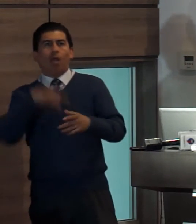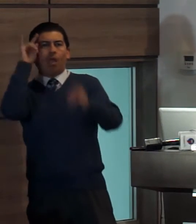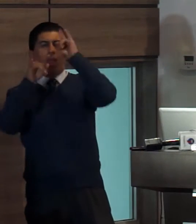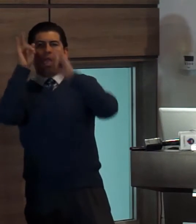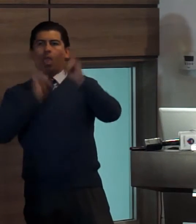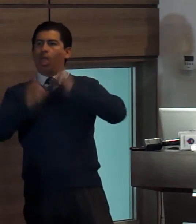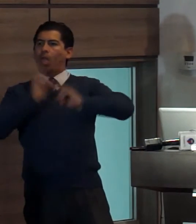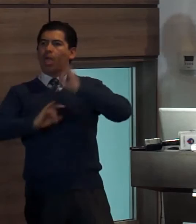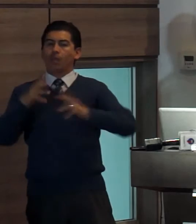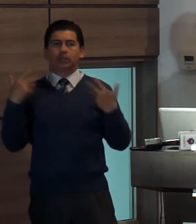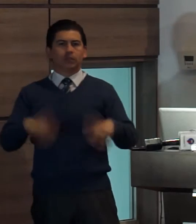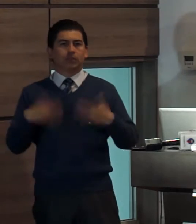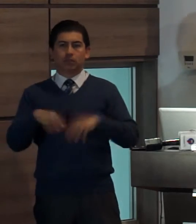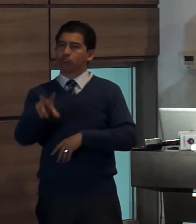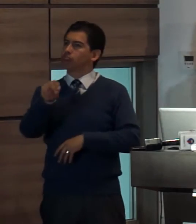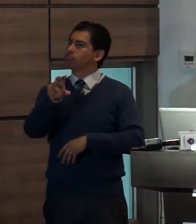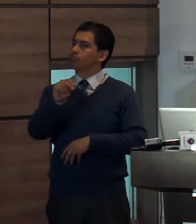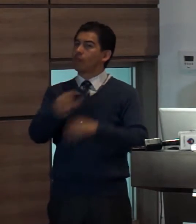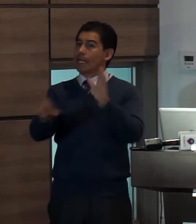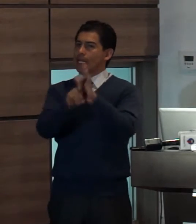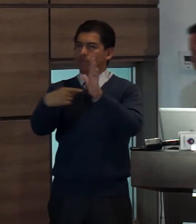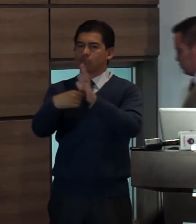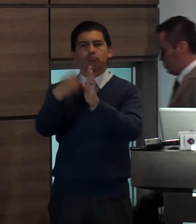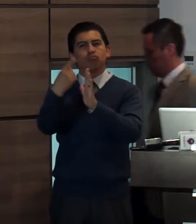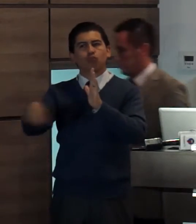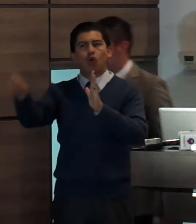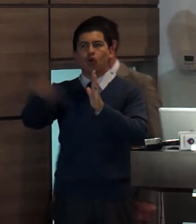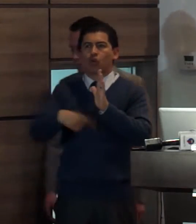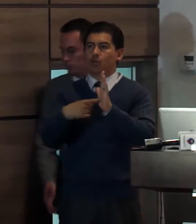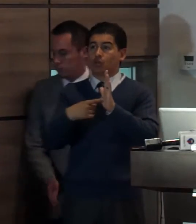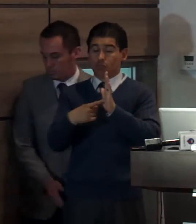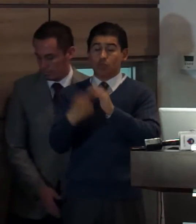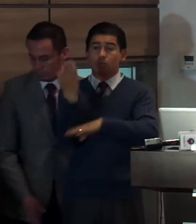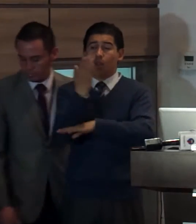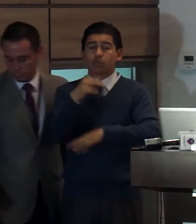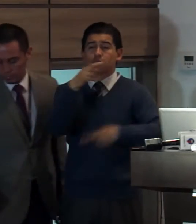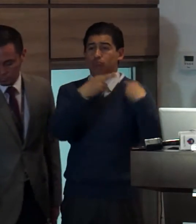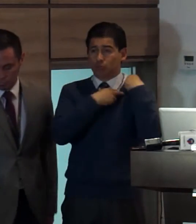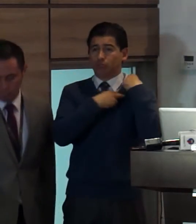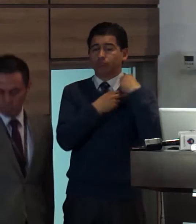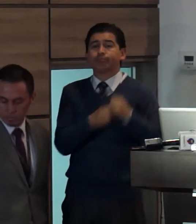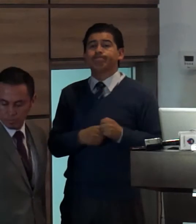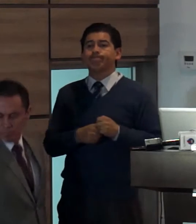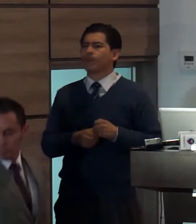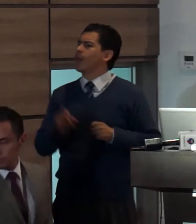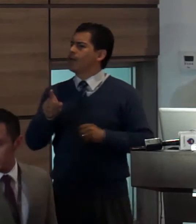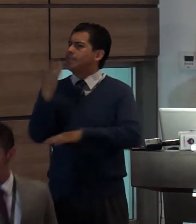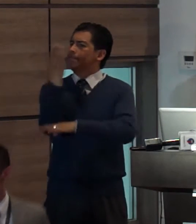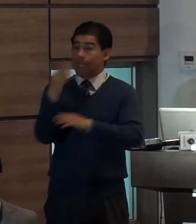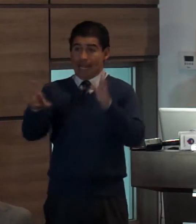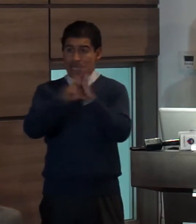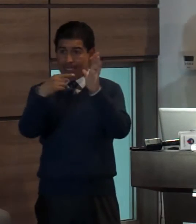la ley orgánica de comunicación por su parte señala que los medios de comunicación promoverán de forma